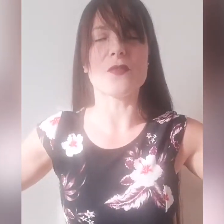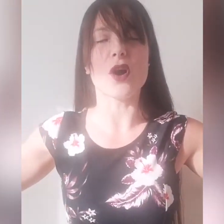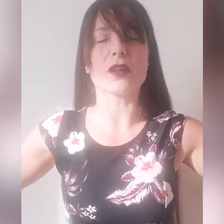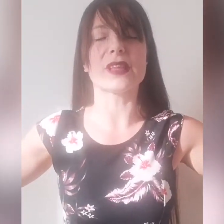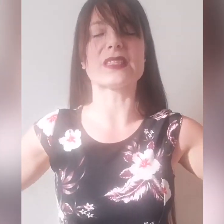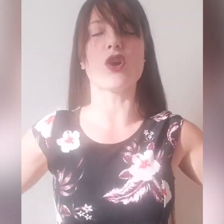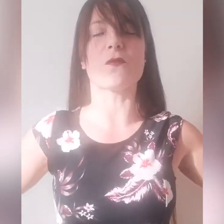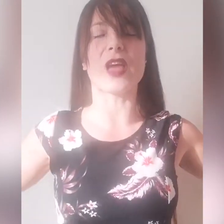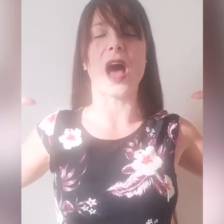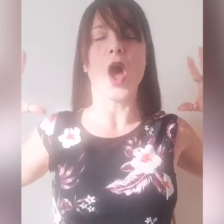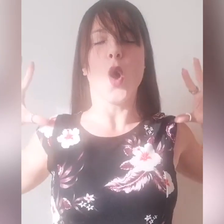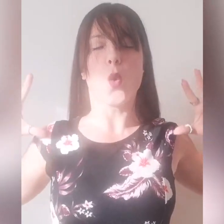Soffia!